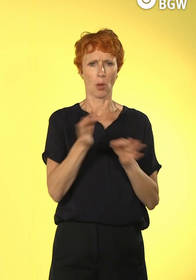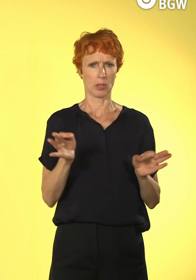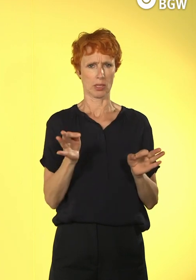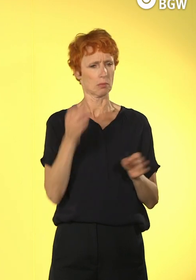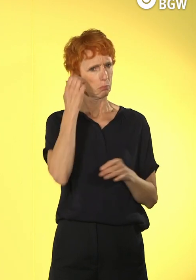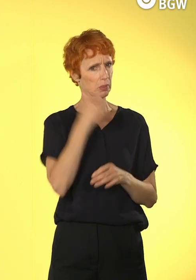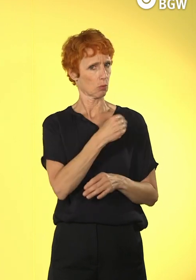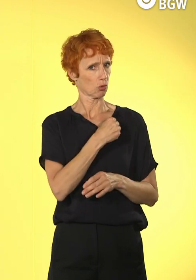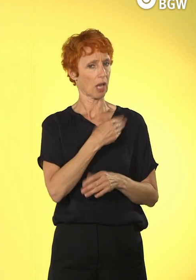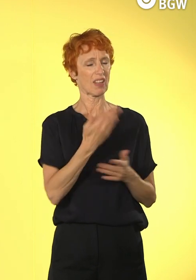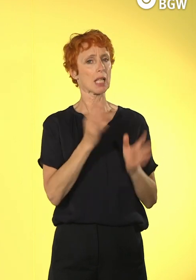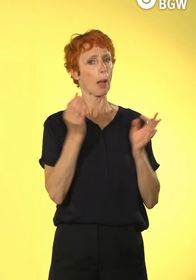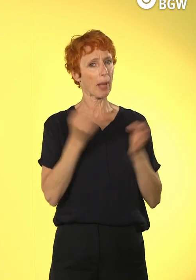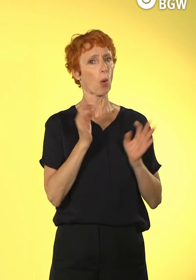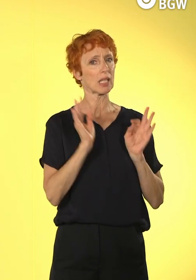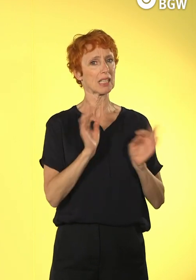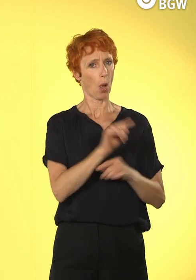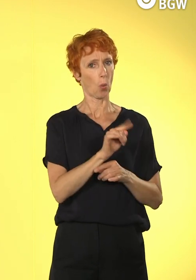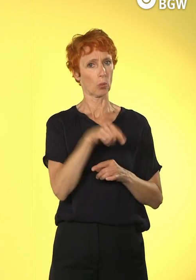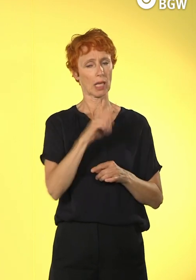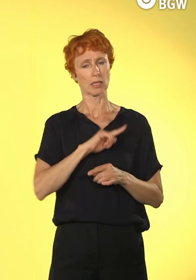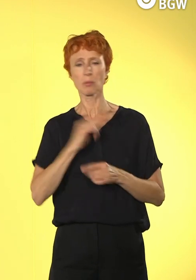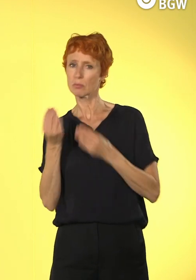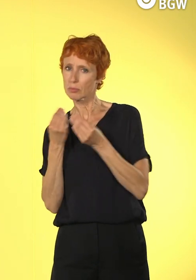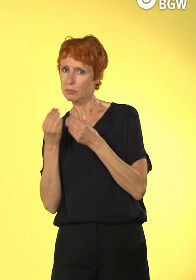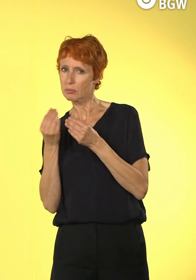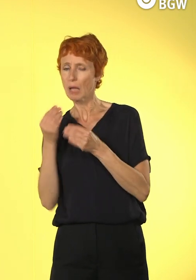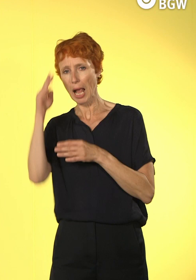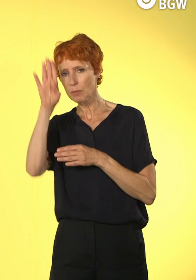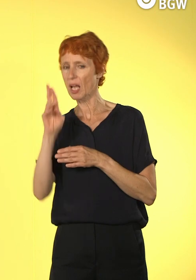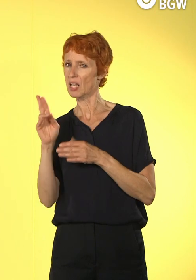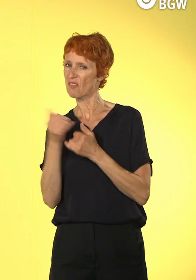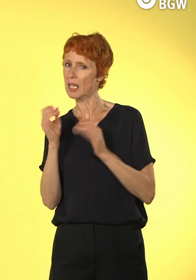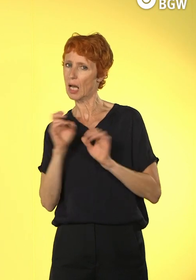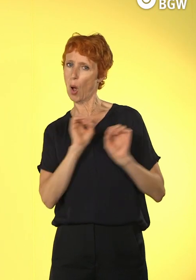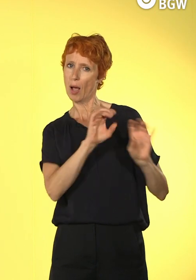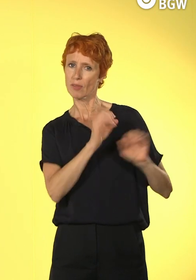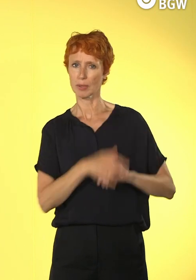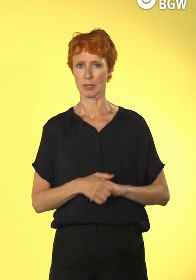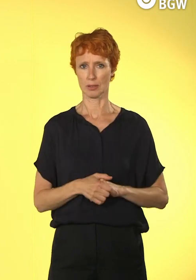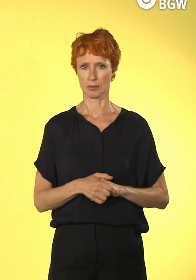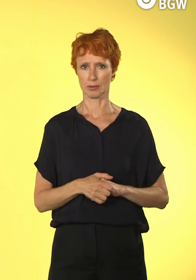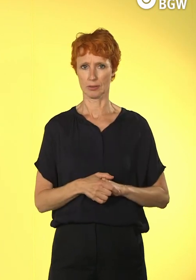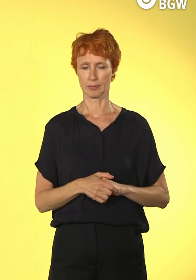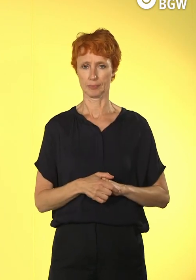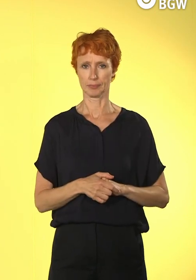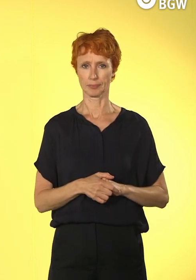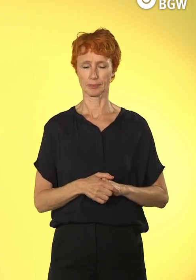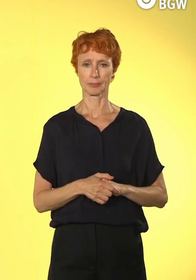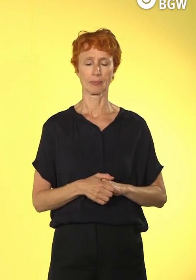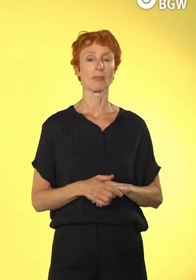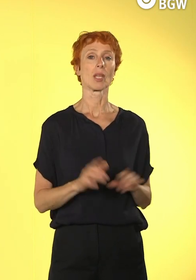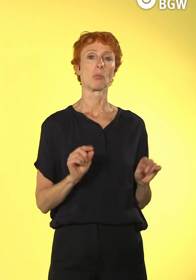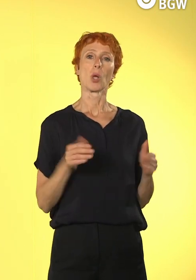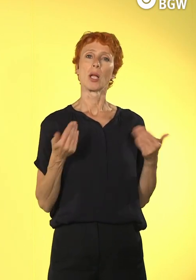Experten, wie wir euch das vermitteln können. Und das ist dann, das heißt aber auch gleichzeitig, dass dieser